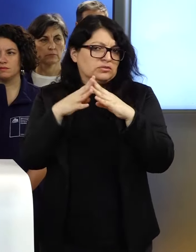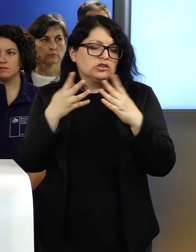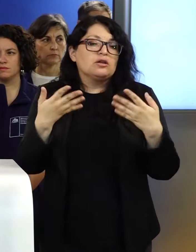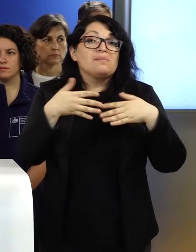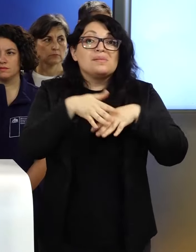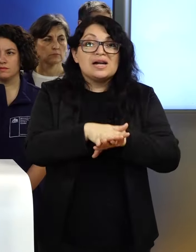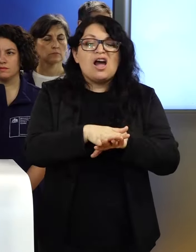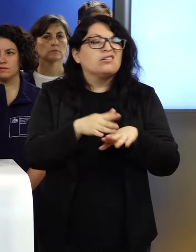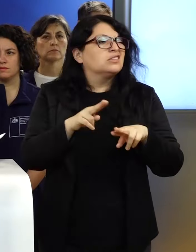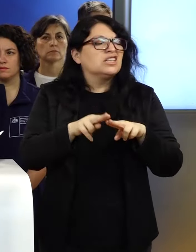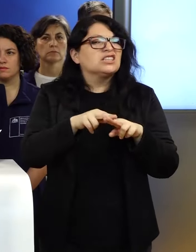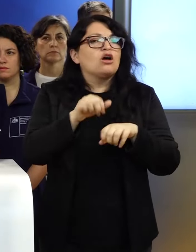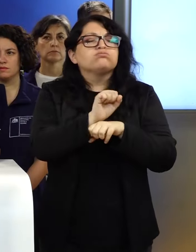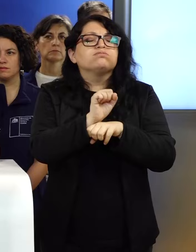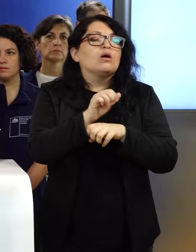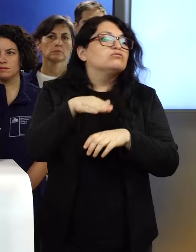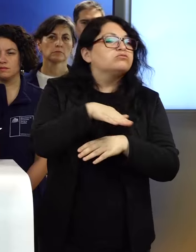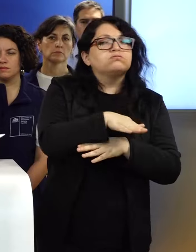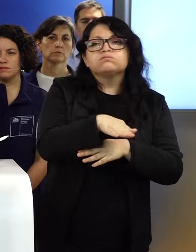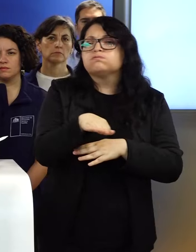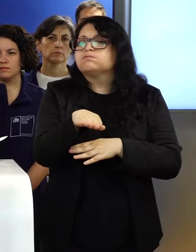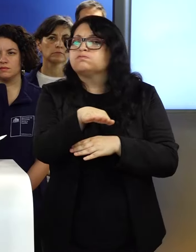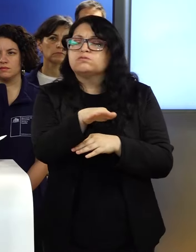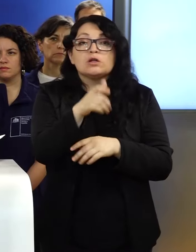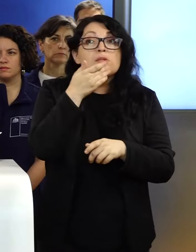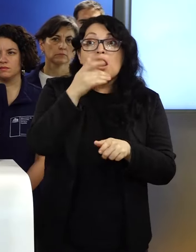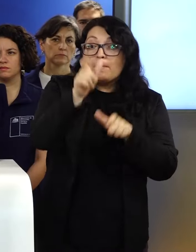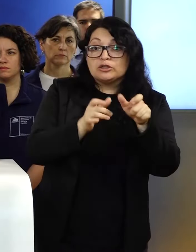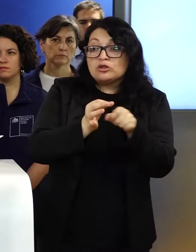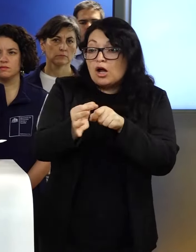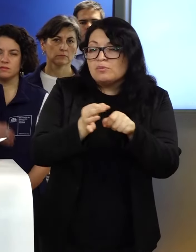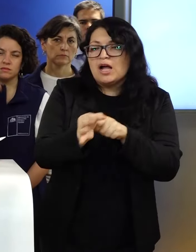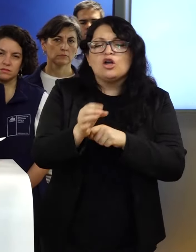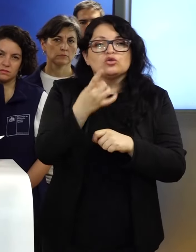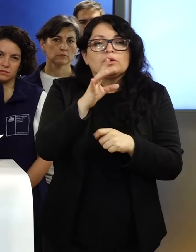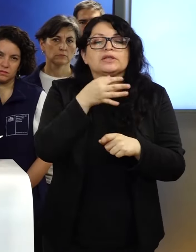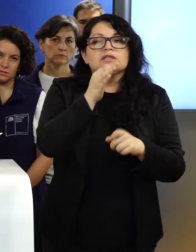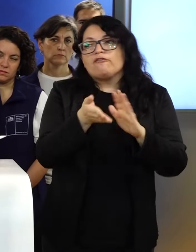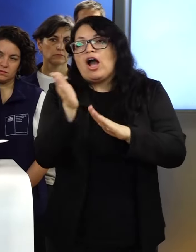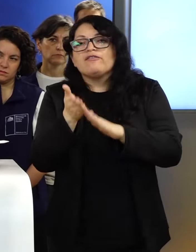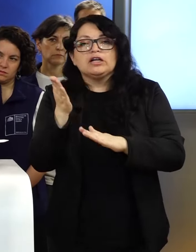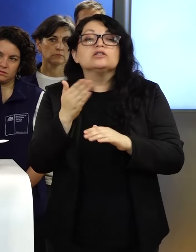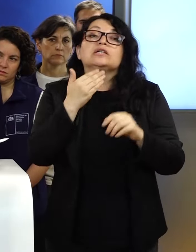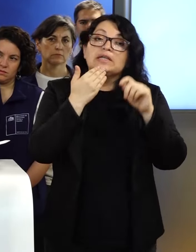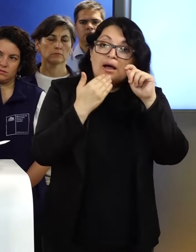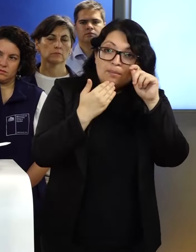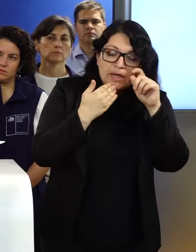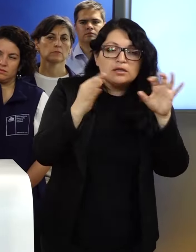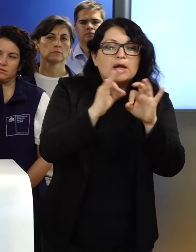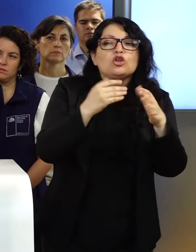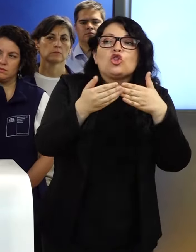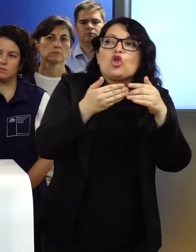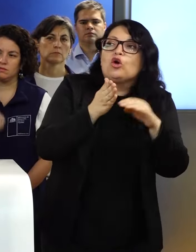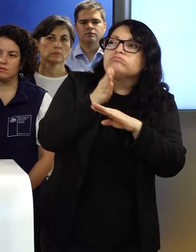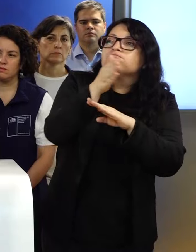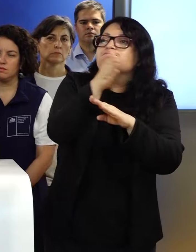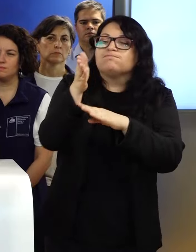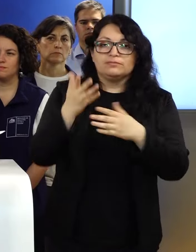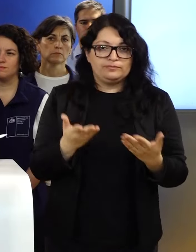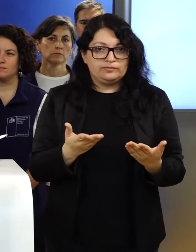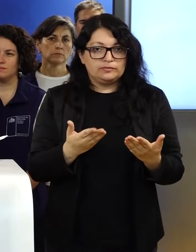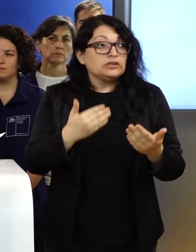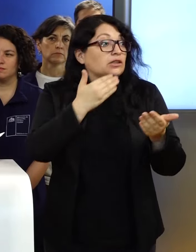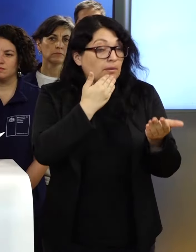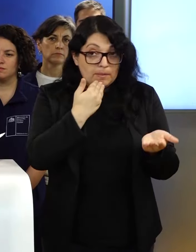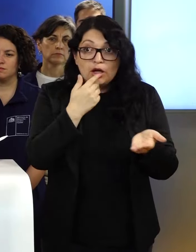que están recorriendo las zonas, orientando a las personas no solo de que deben evacuar, sino que a dónde se pueden dirigir. En los lugares